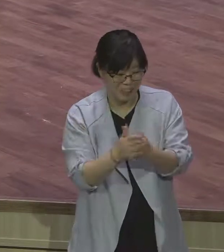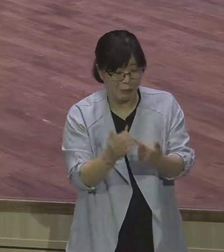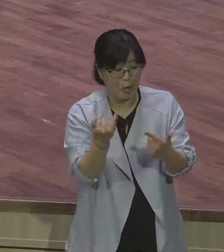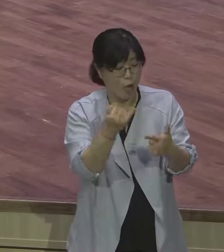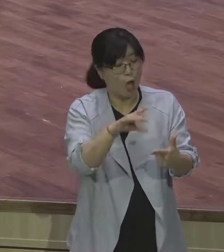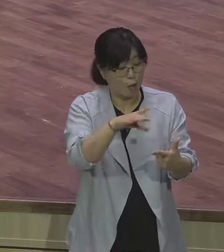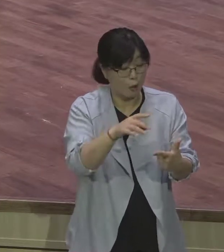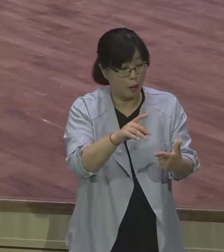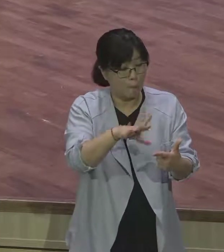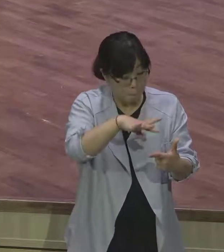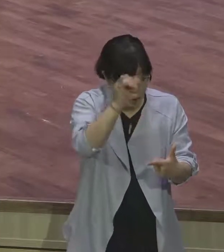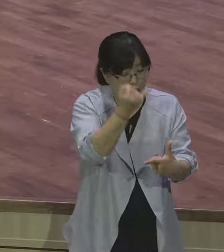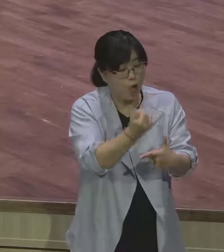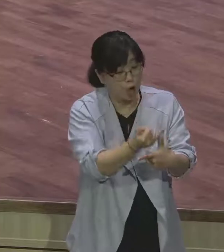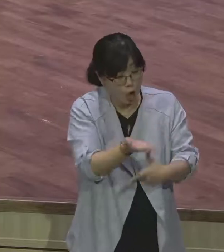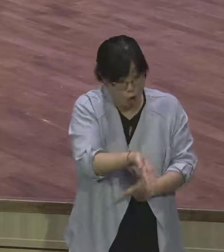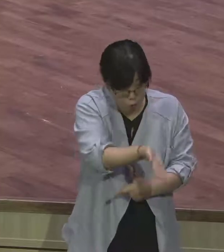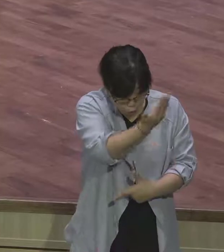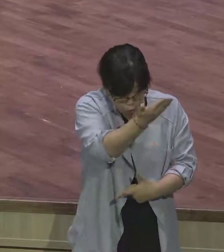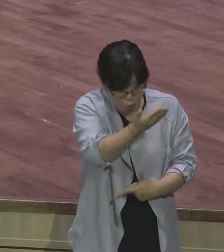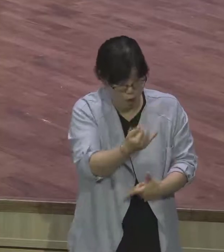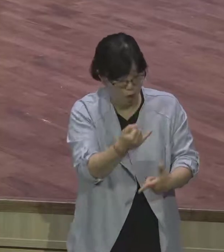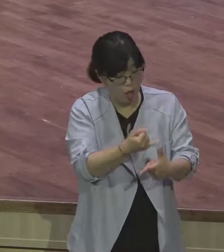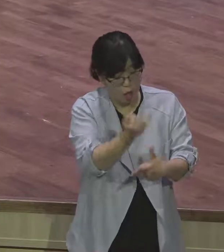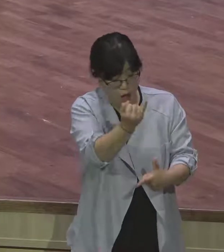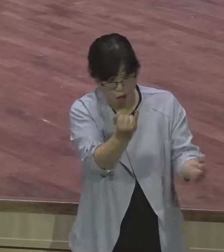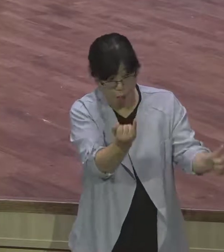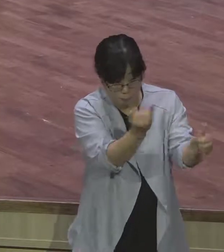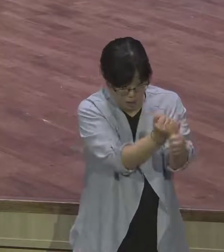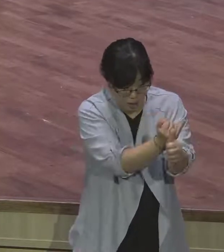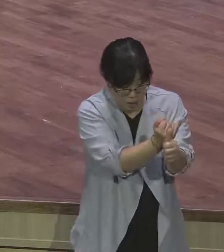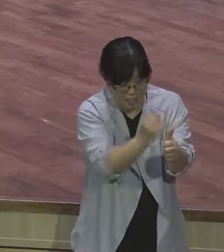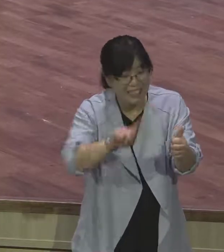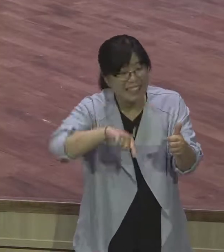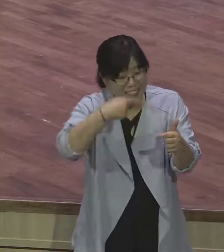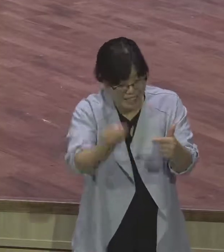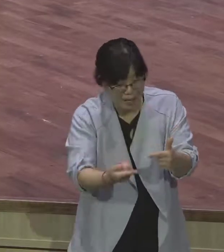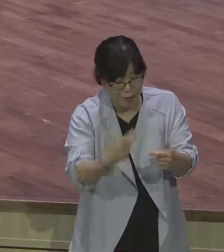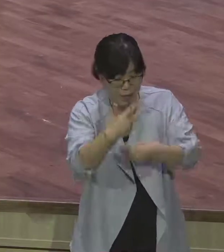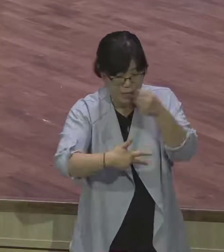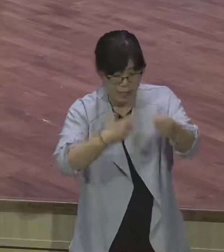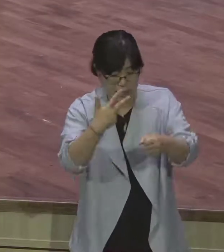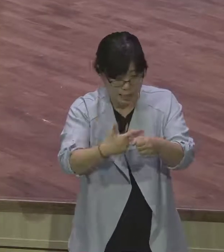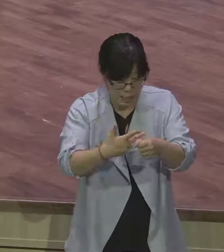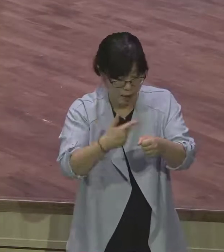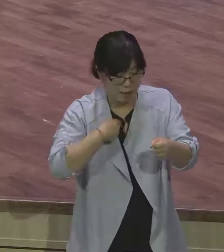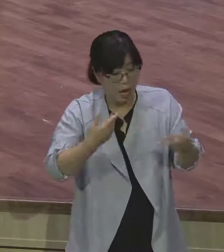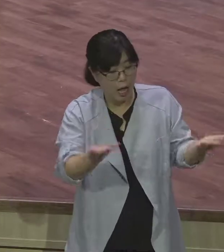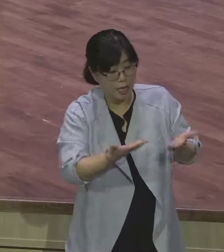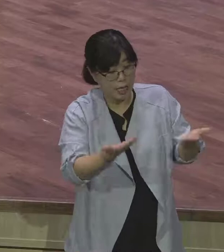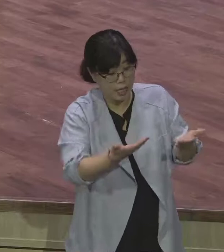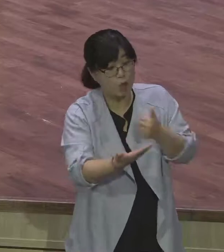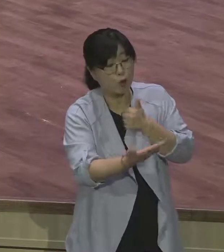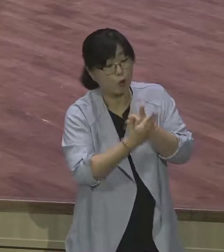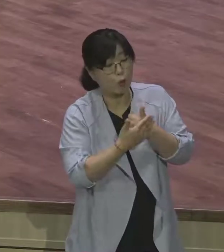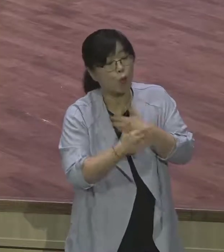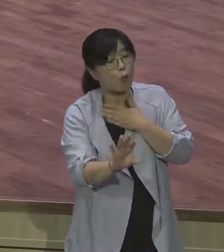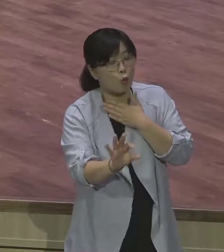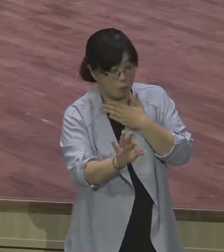라반은요. 이 지방의 문화가 성보다 아우가 먼저 시집가는 법은 없어.